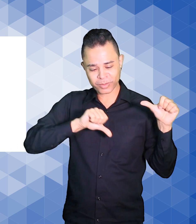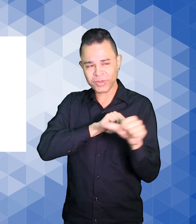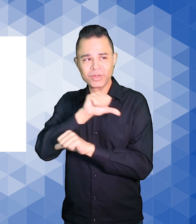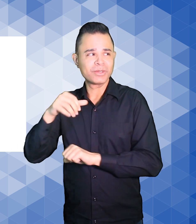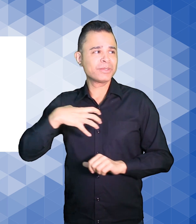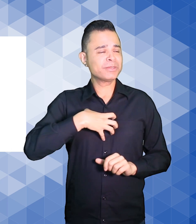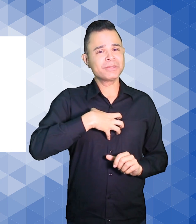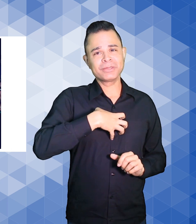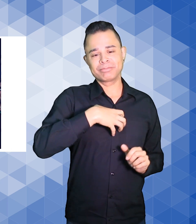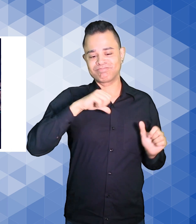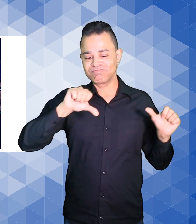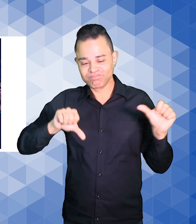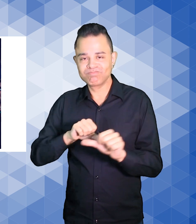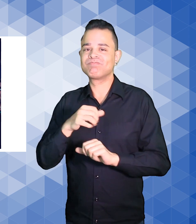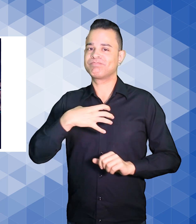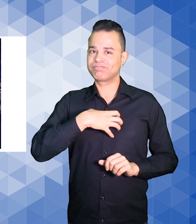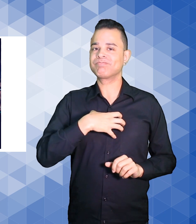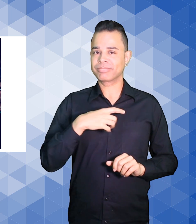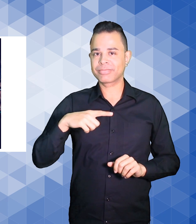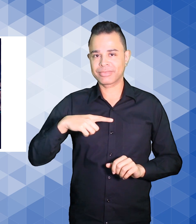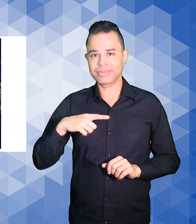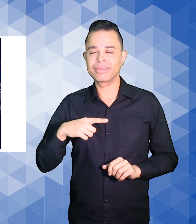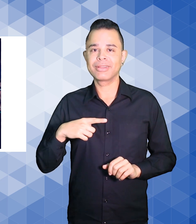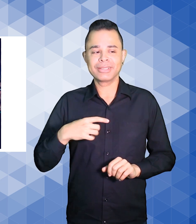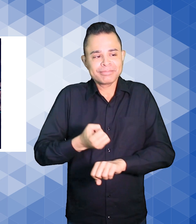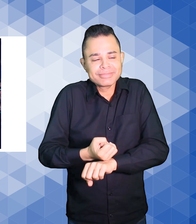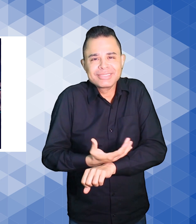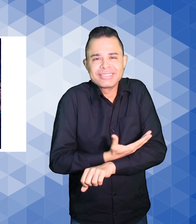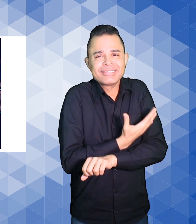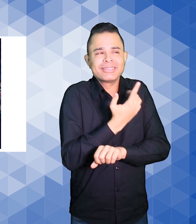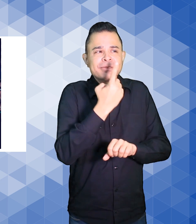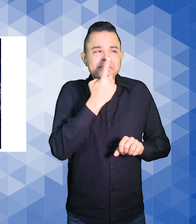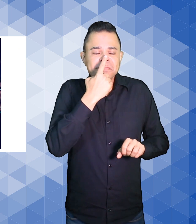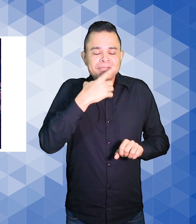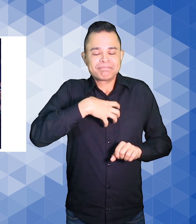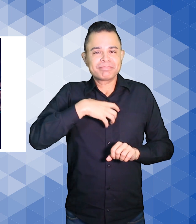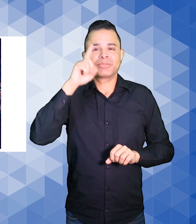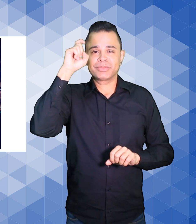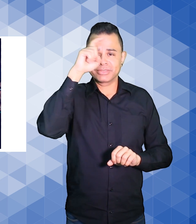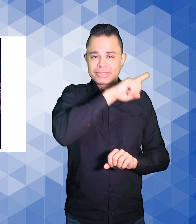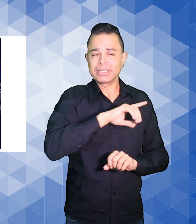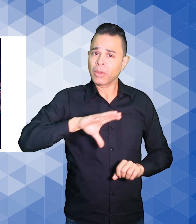transformações, repletos de emoções delicadas. É preciso coragem para sair de casa